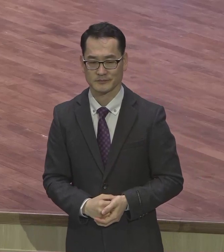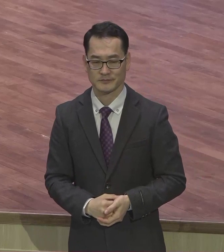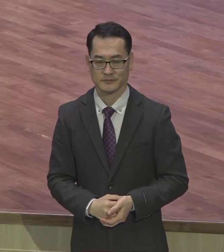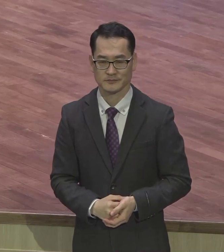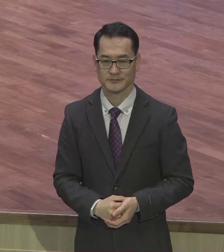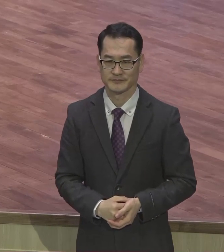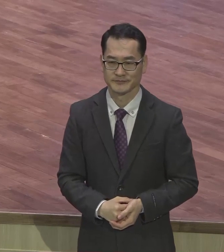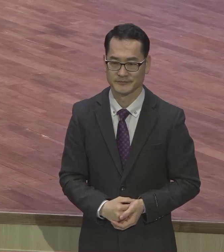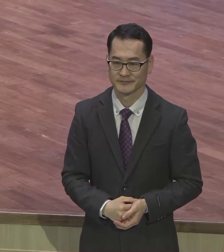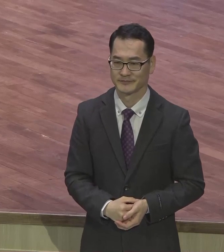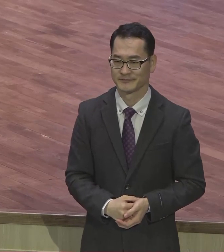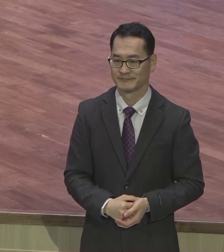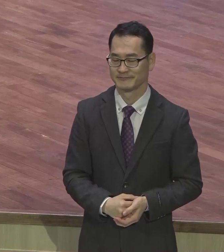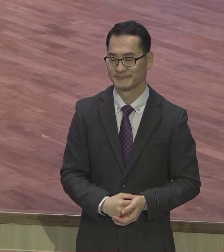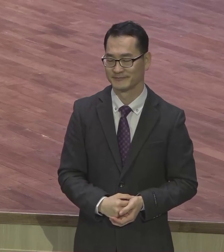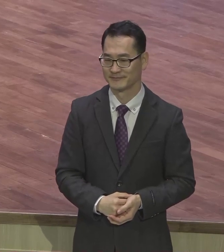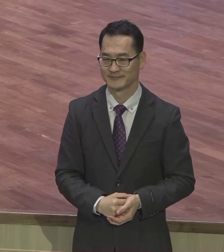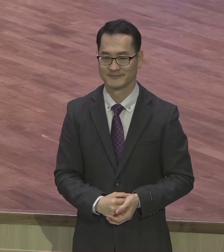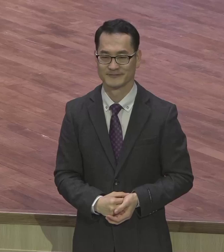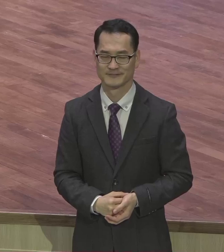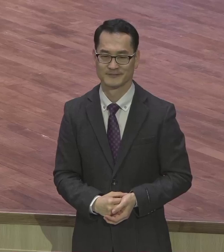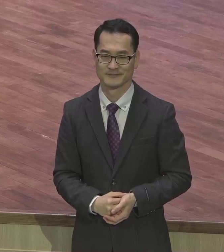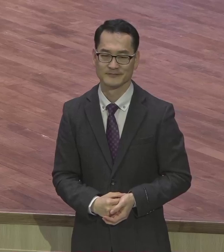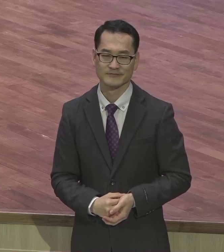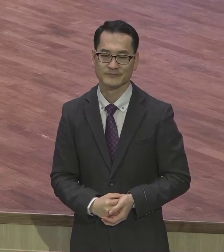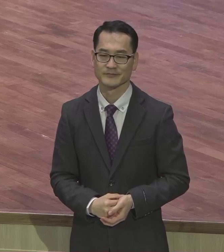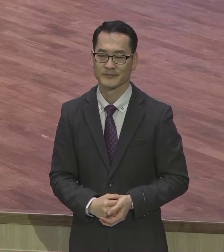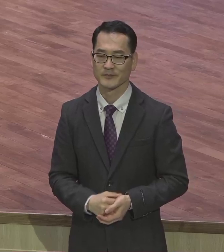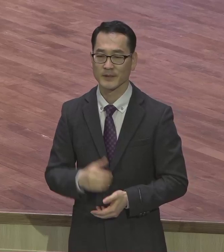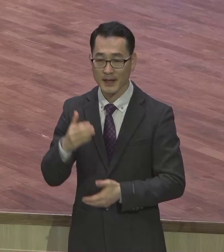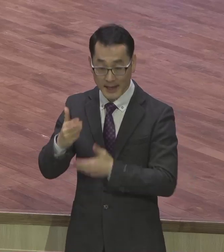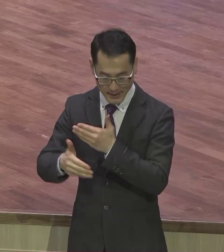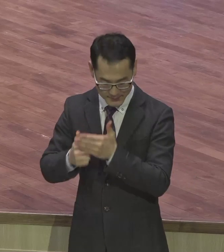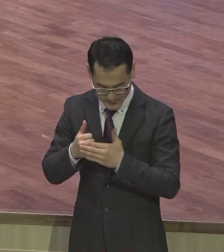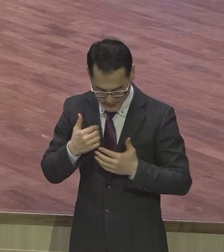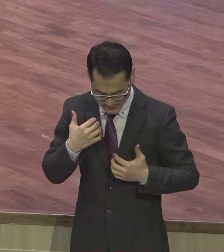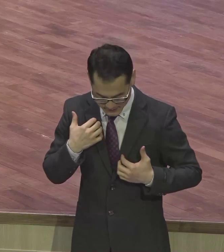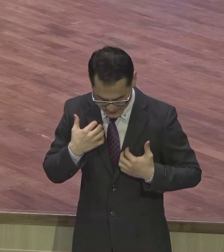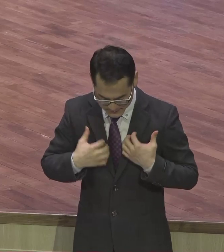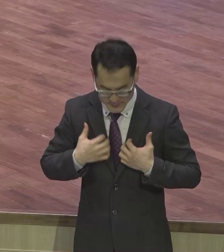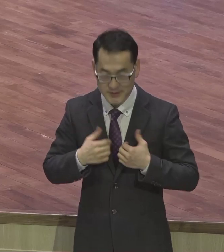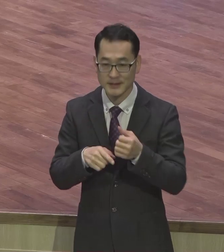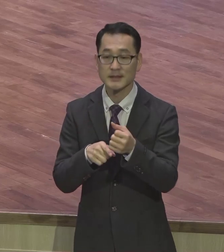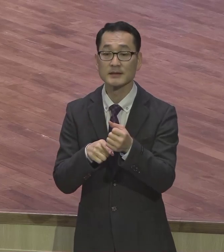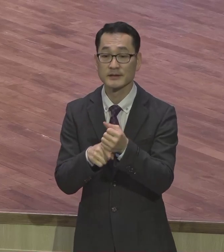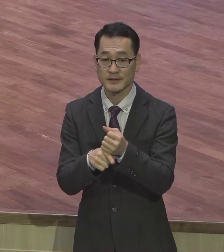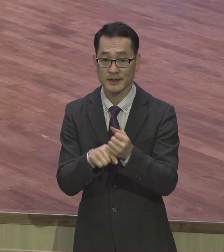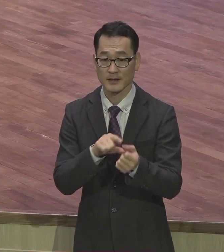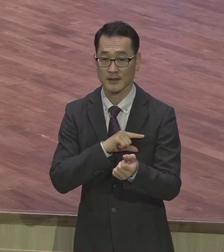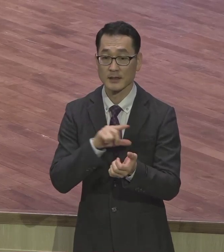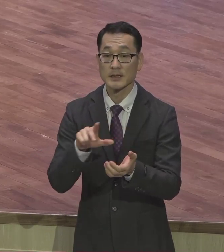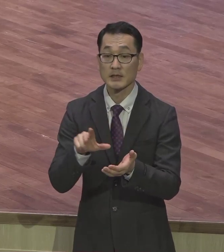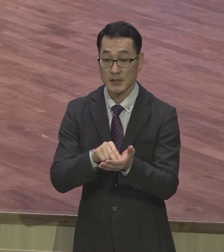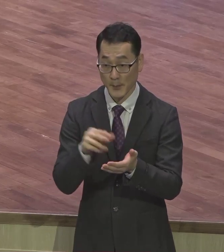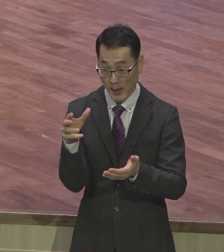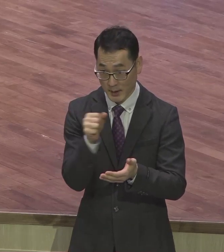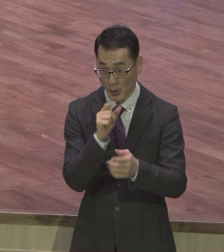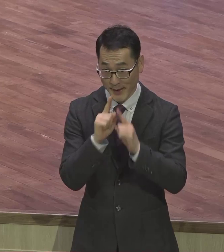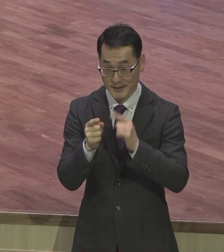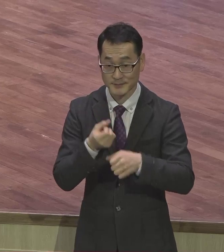애들 말씀 가지고 하나님이 기뻐하신 뜻이란 제목으로 말씀을 드립니다. 오늘 제목이